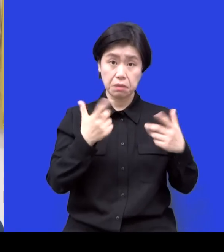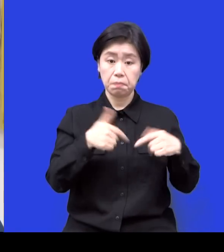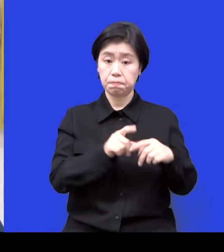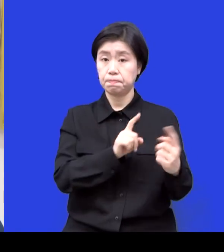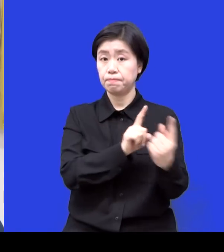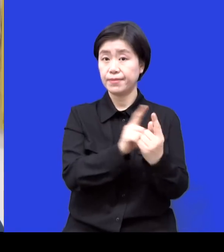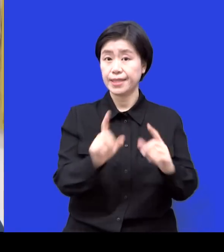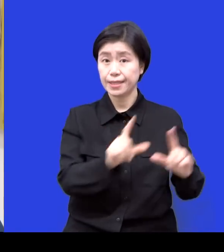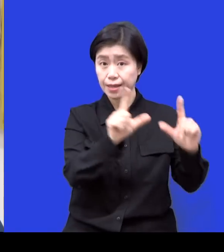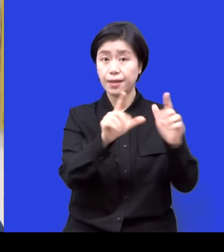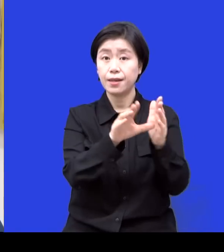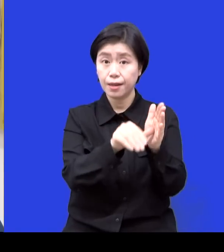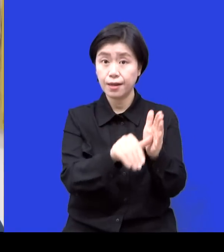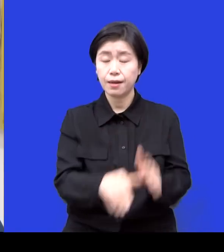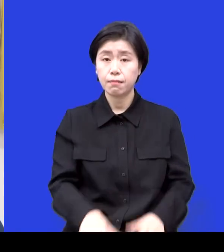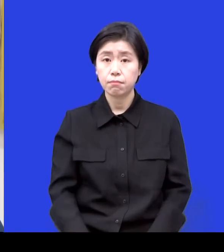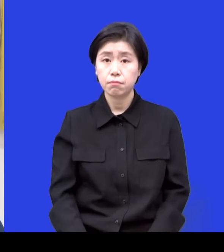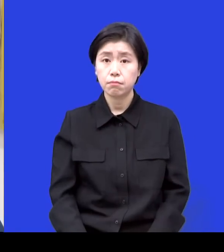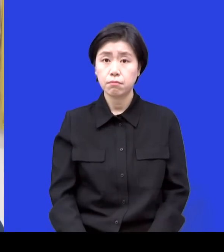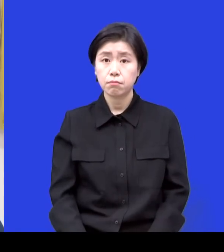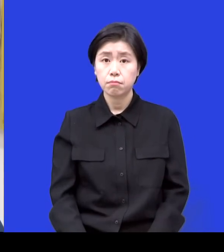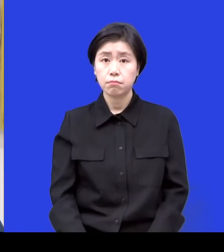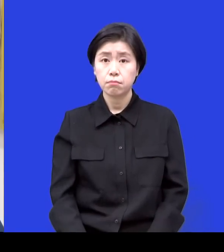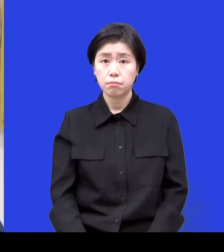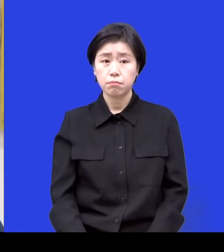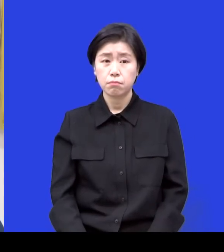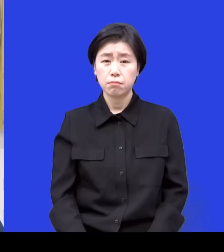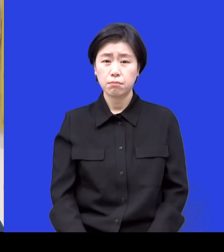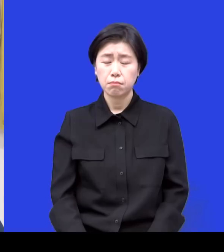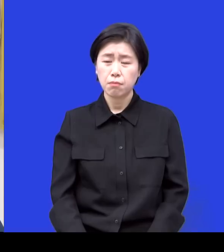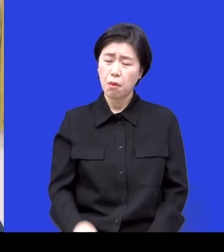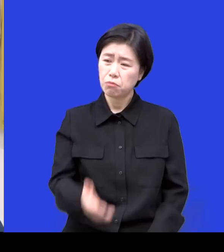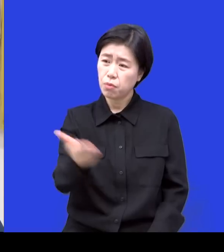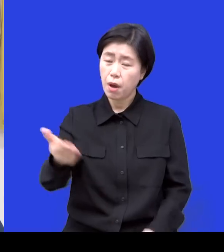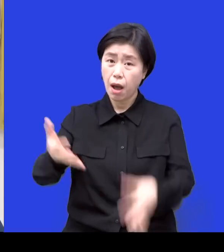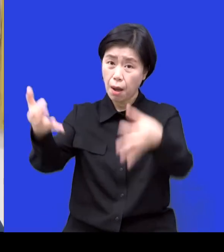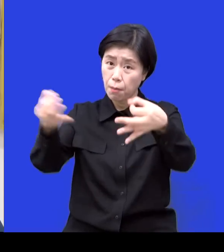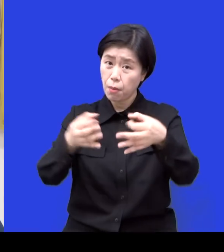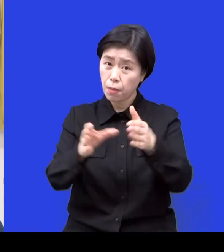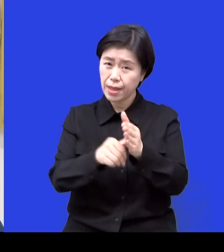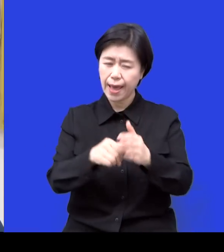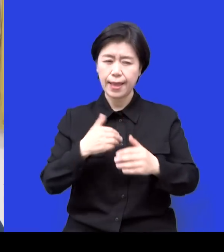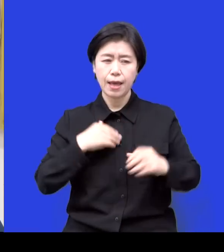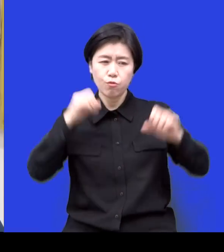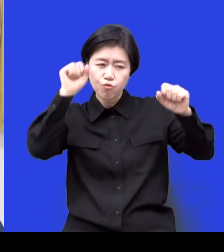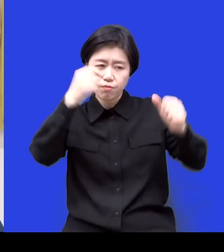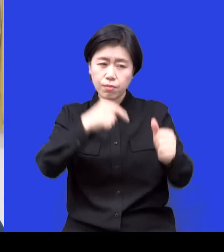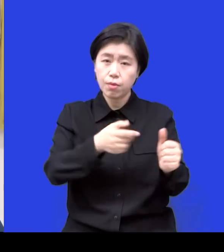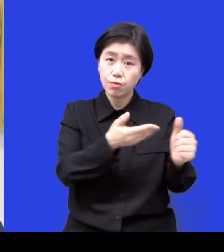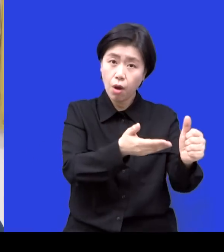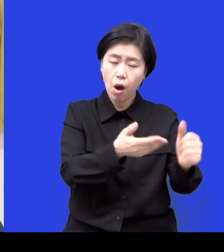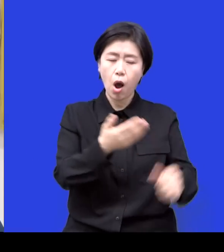보면은 제가 뭐 눈으로 보는 건 뭔가를 운동을 가르치고 뭘 먹을 걸 사주고 뭐 이렇겠지만은